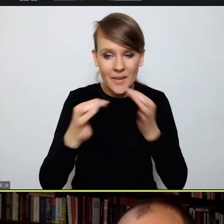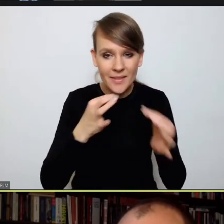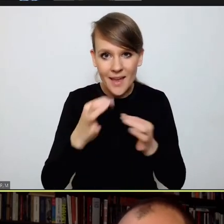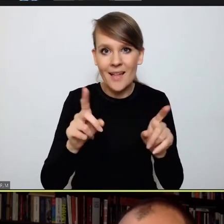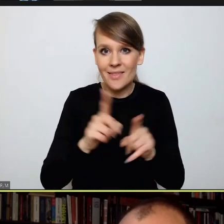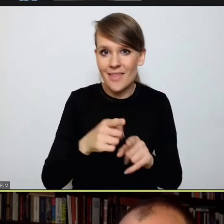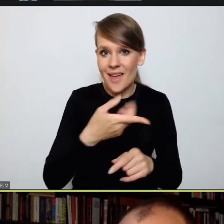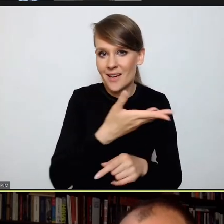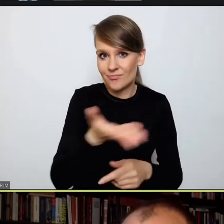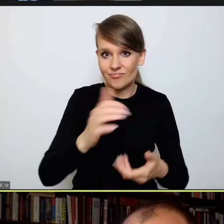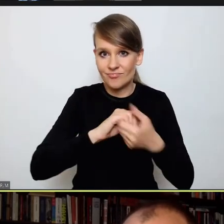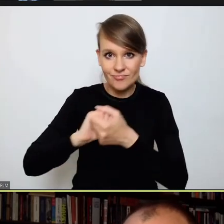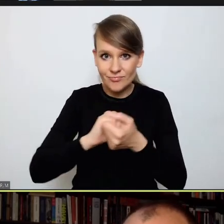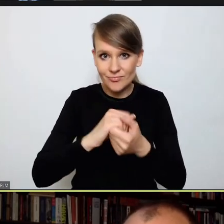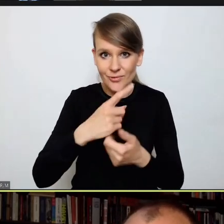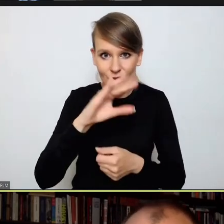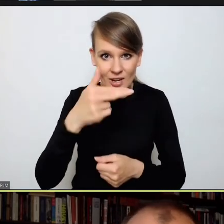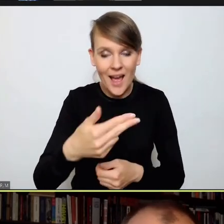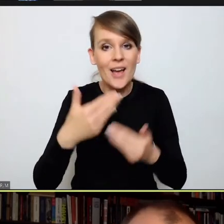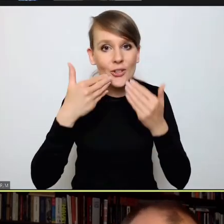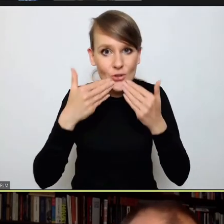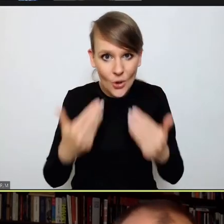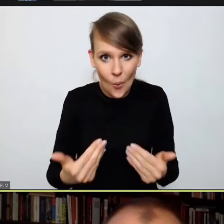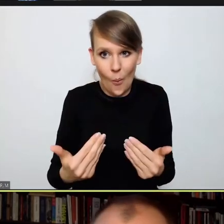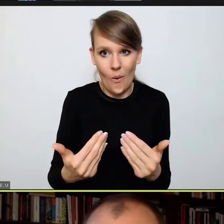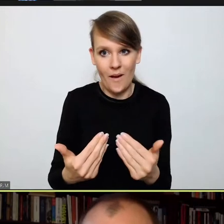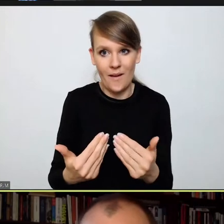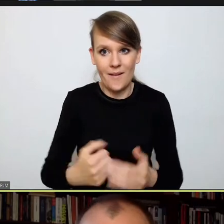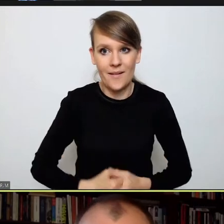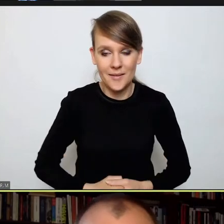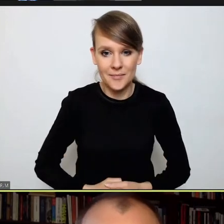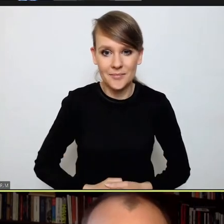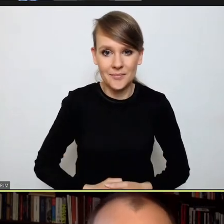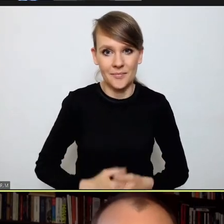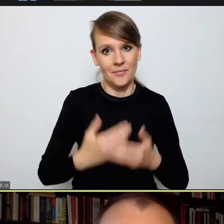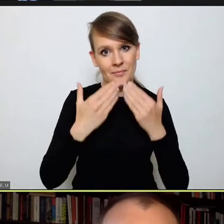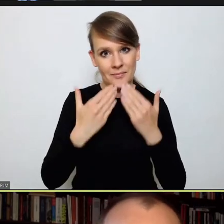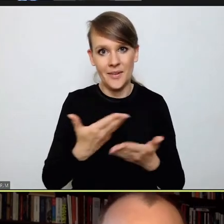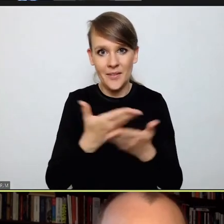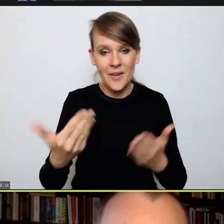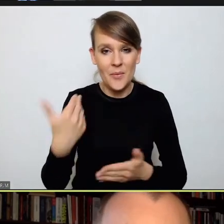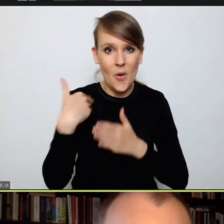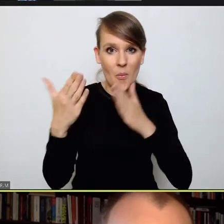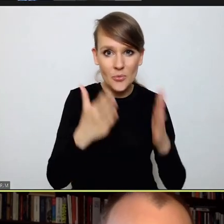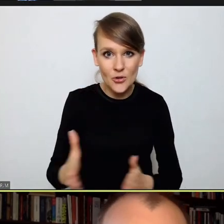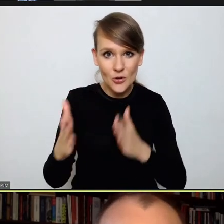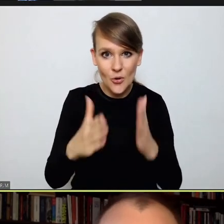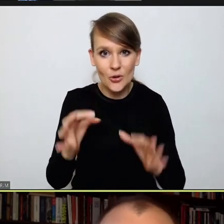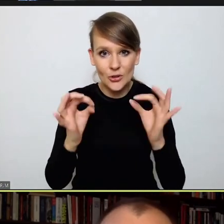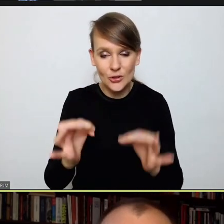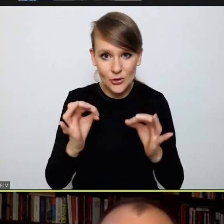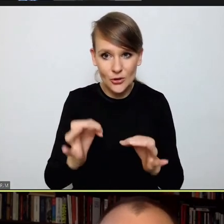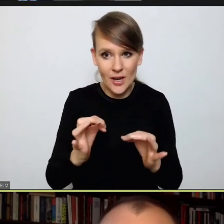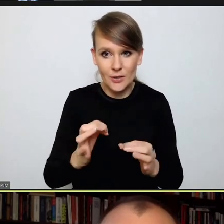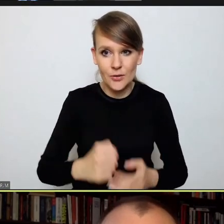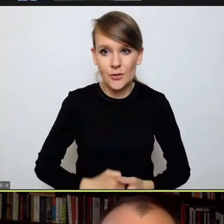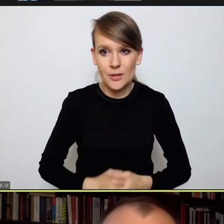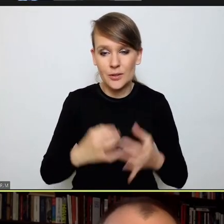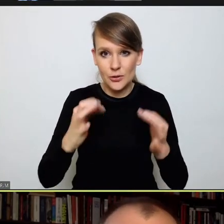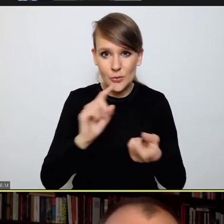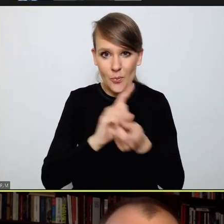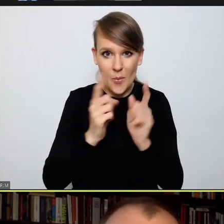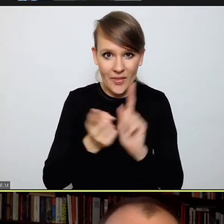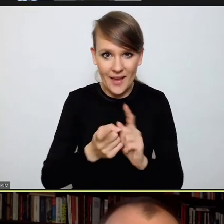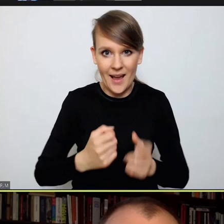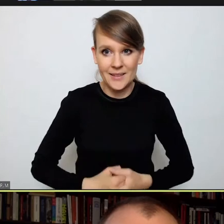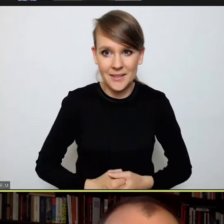to, że państwo tak tutaj bardzo porządnie się przygotowali do tego naszego dzisiejszego spotkania,